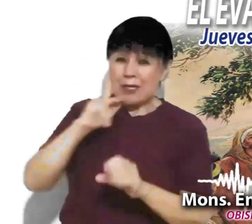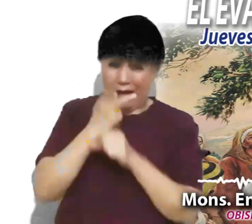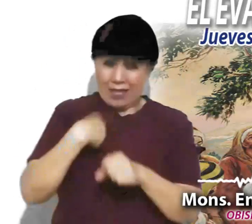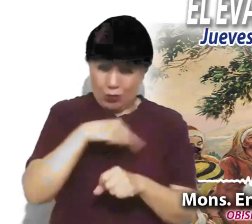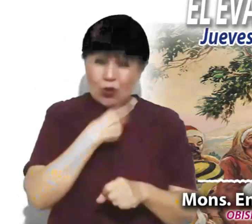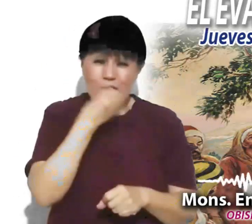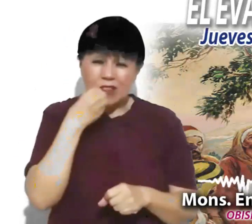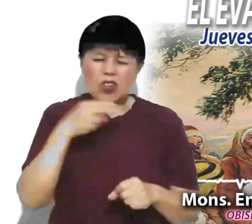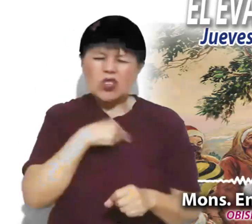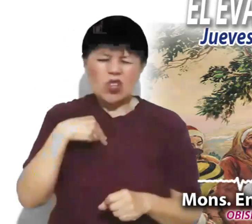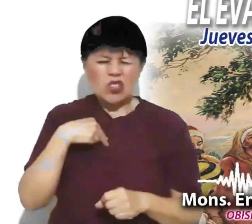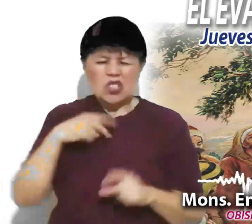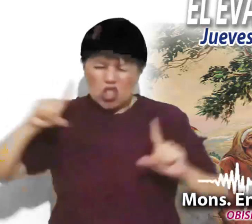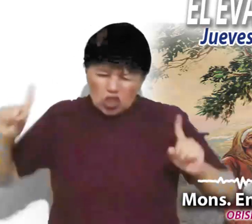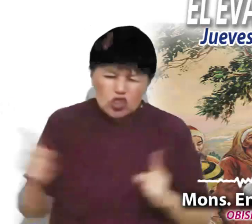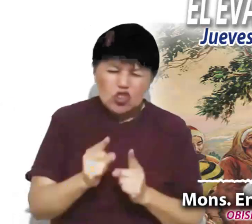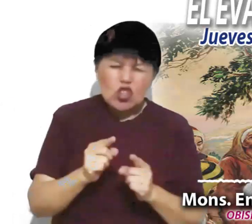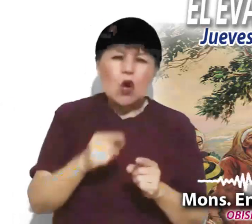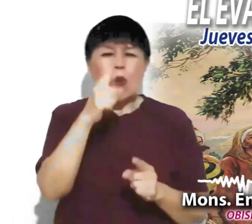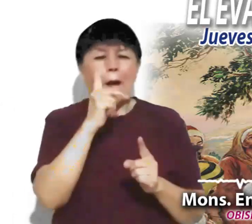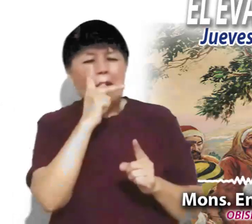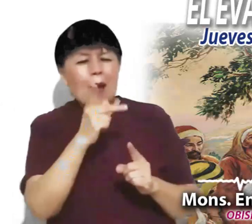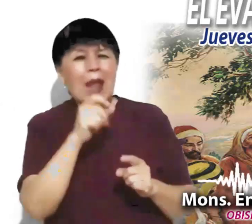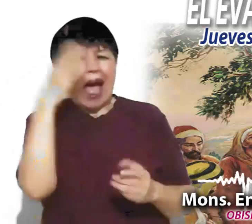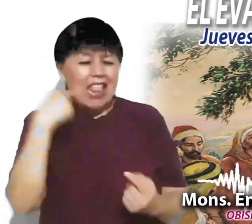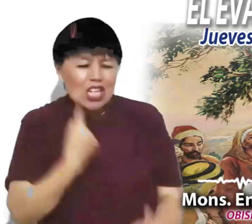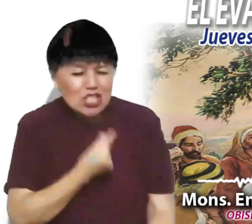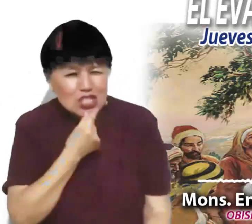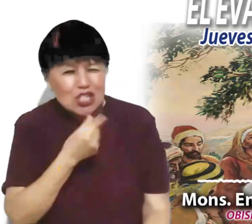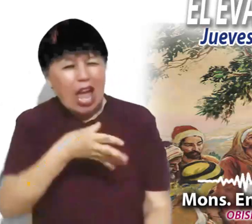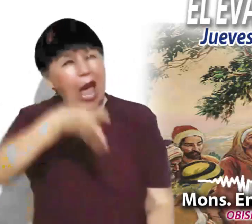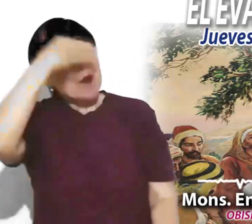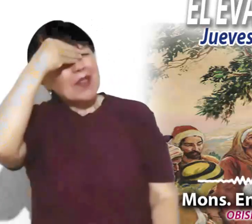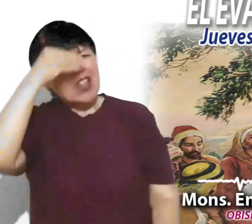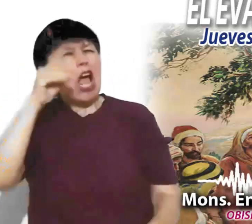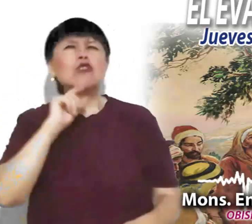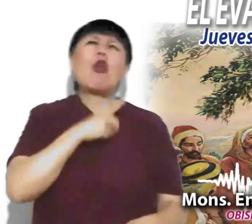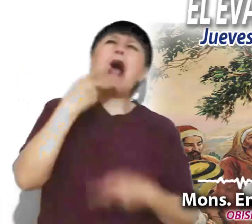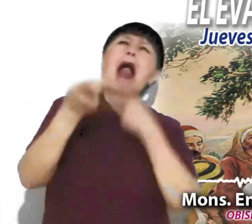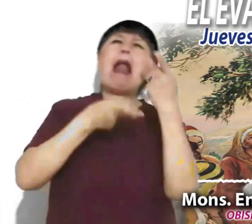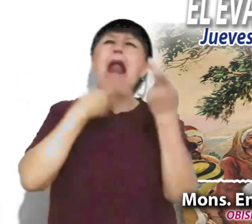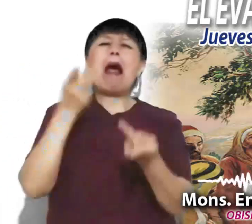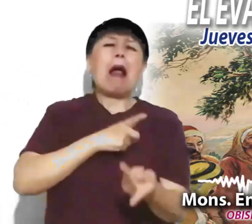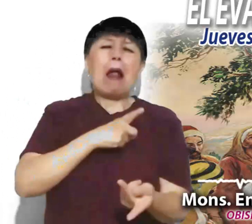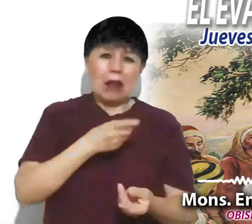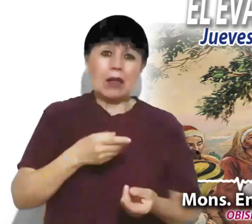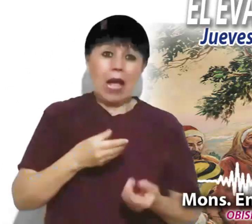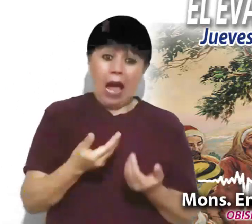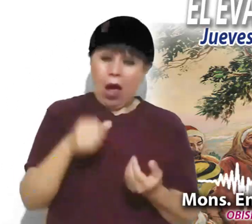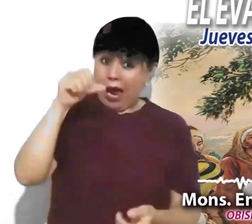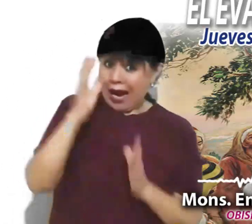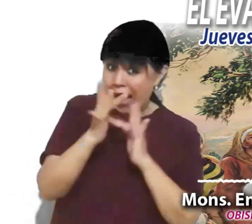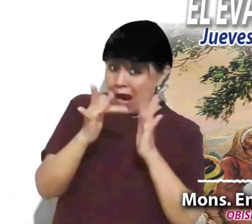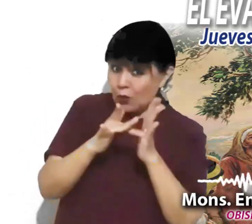a las palabras aprendidas desde niños y las repetimos mecánicamente. Hoy